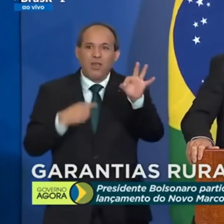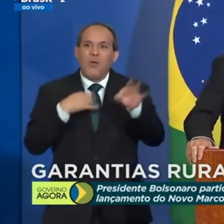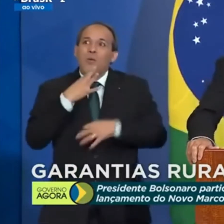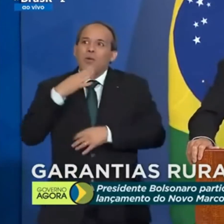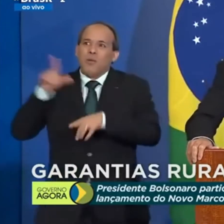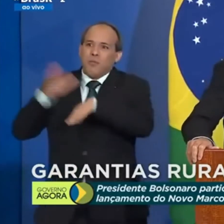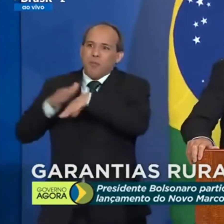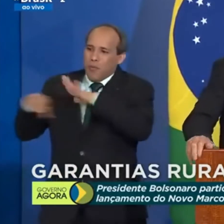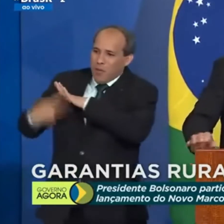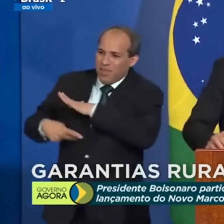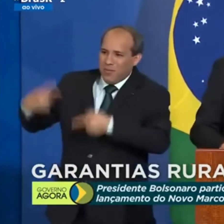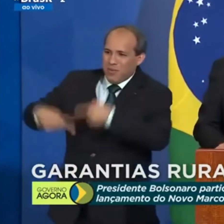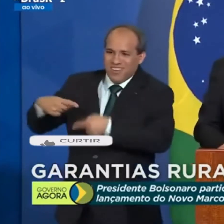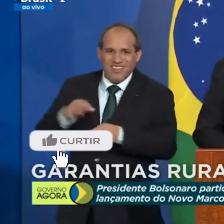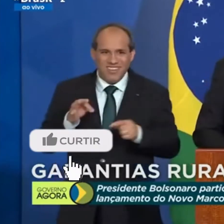política.